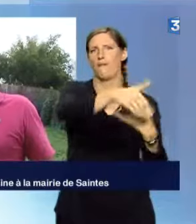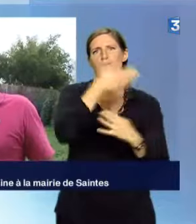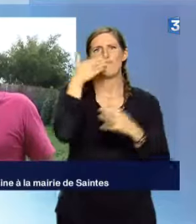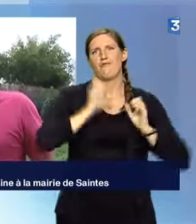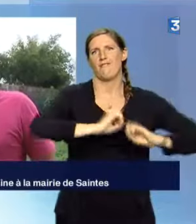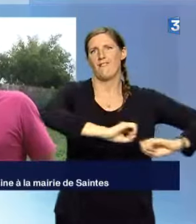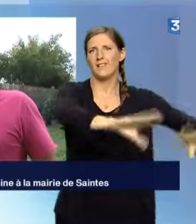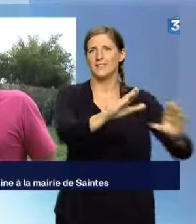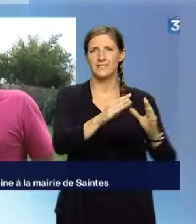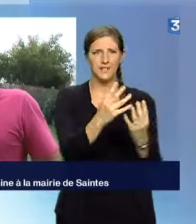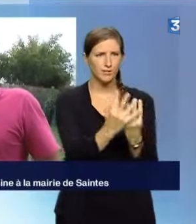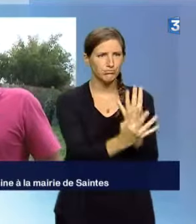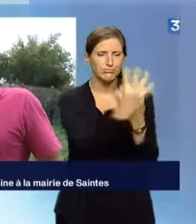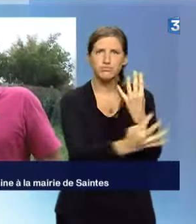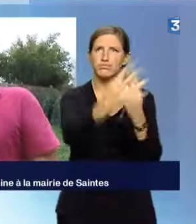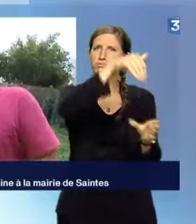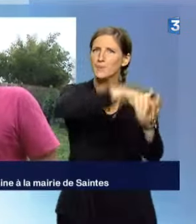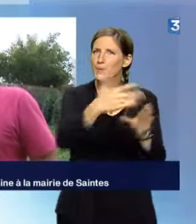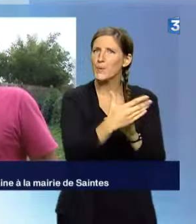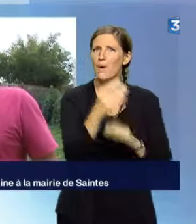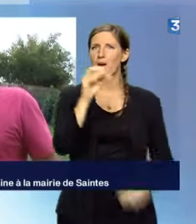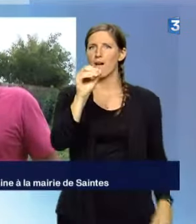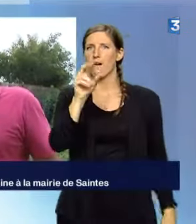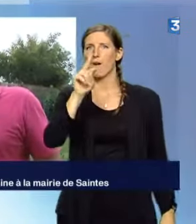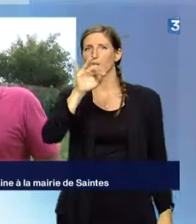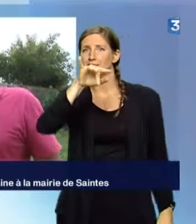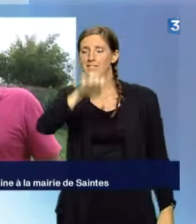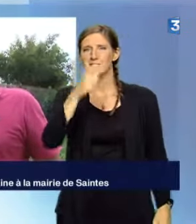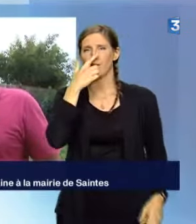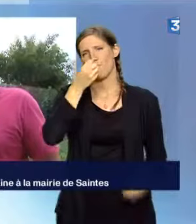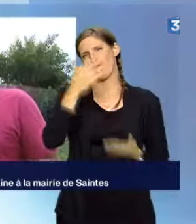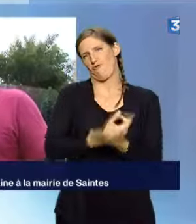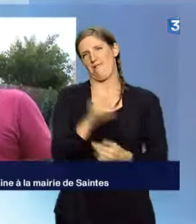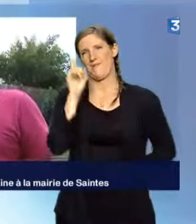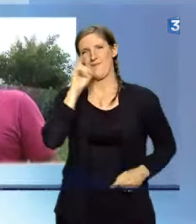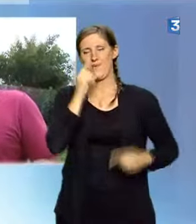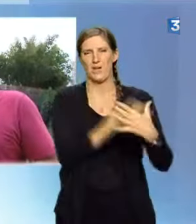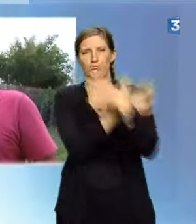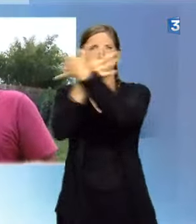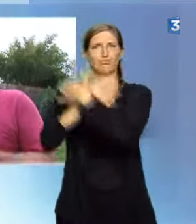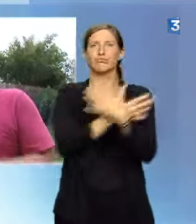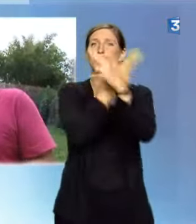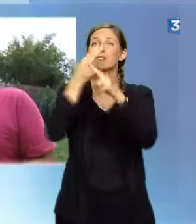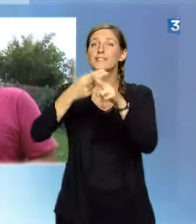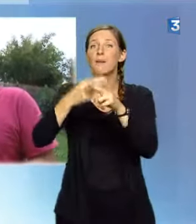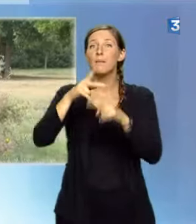c'est que c beaucoup d'orties qui poussent. Et alors, c'est une bonne nouvelle pour nous, mais parce que l'ortie accueille le pan de jour qu'un papillon qui ne pond que sur l'ortie.